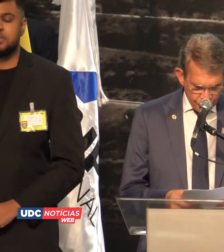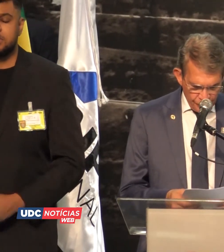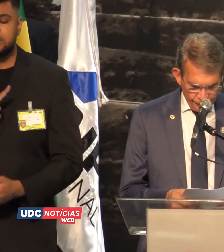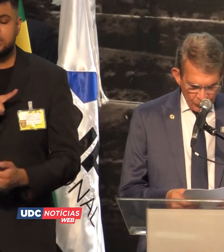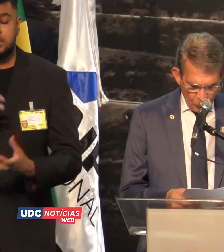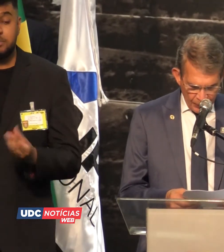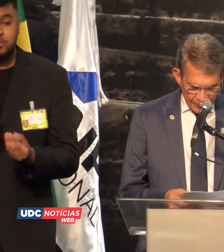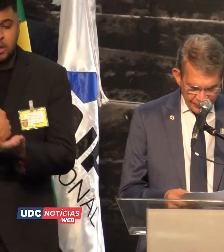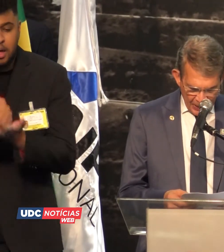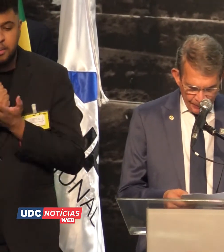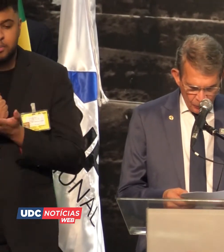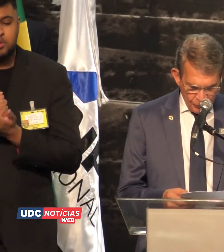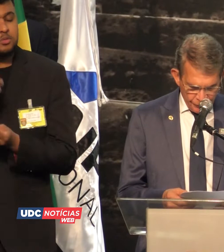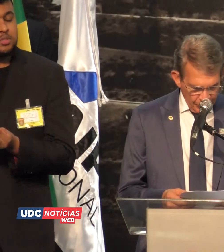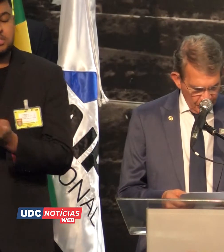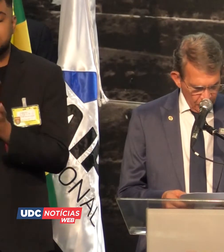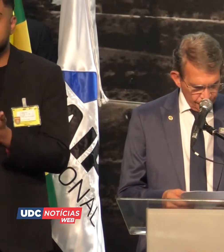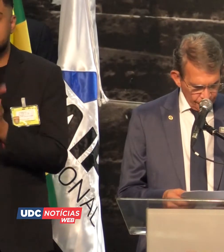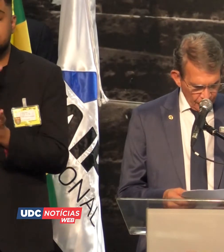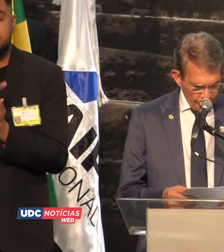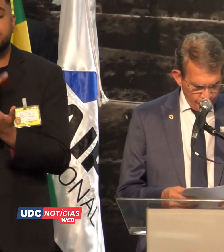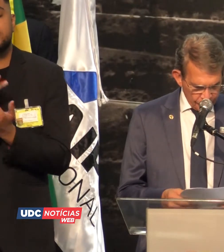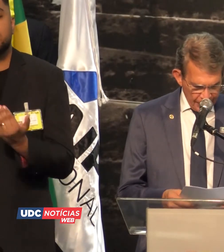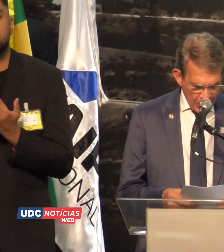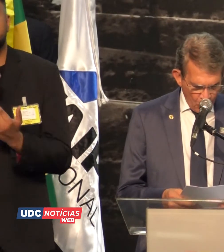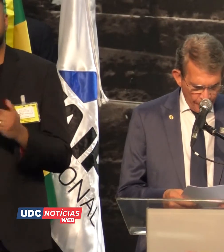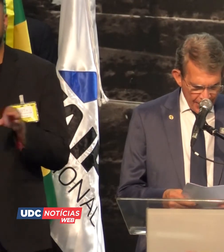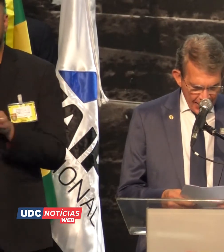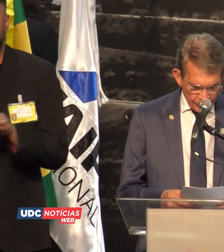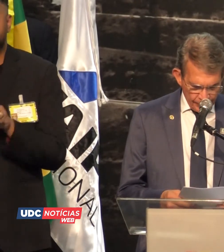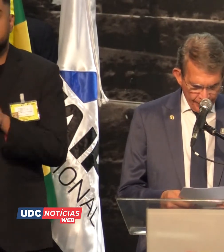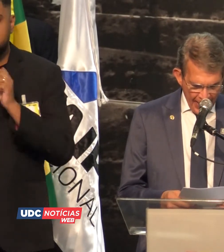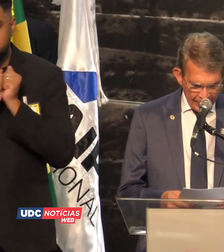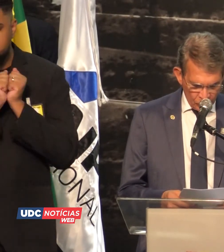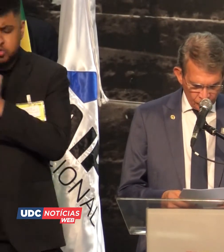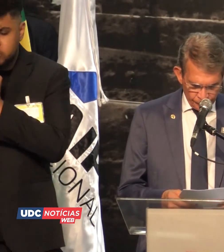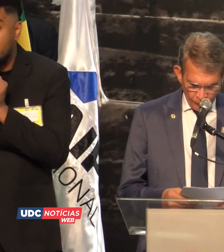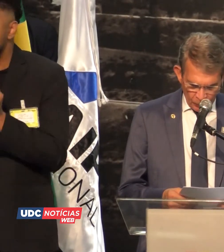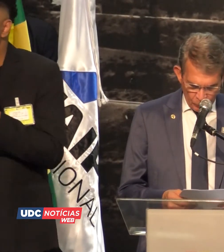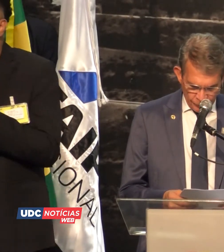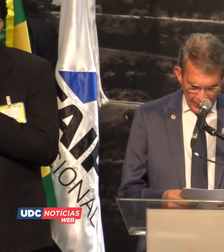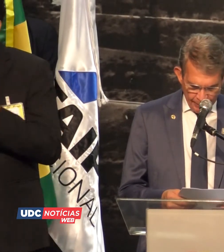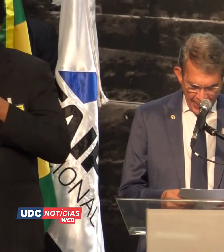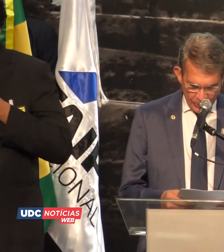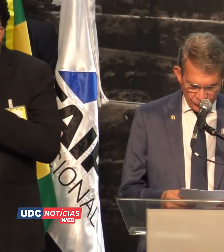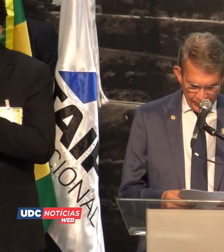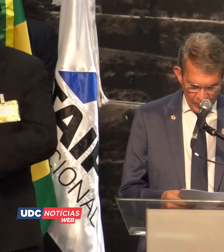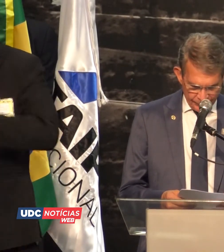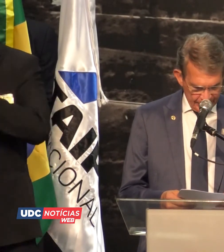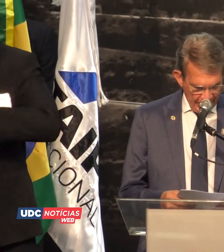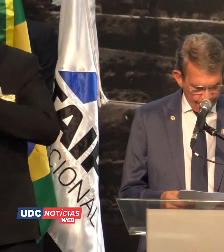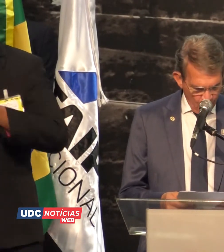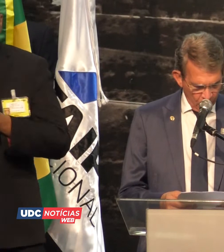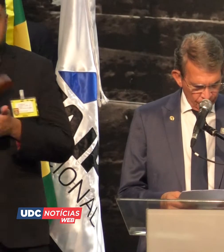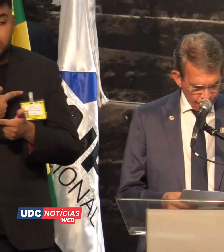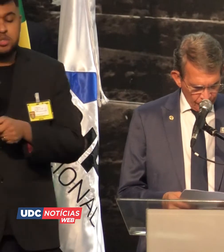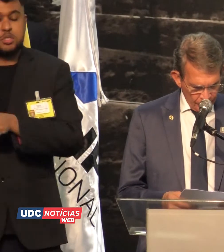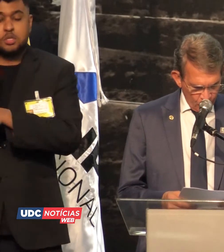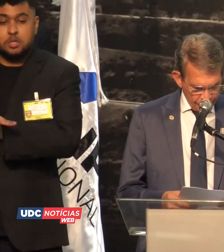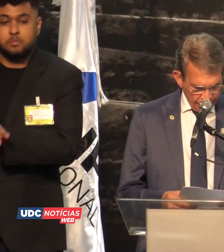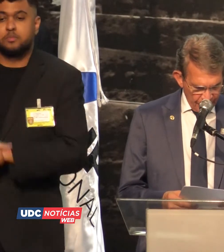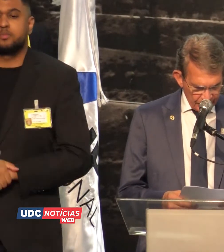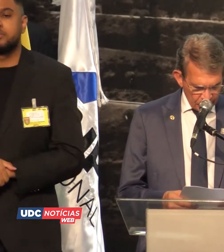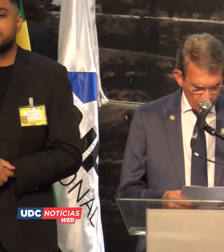de apreço com que sempre nos distinguiu, por ter acompanhado de perto os trabalhos da nossa Itaipu,